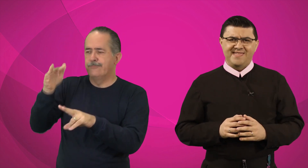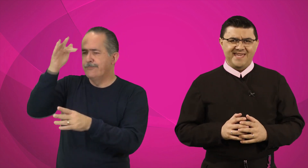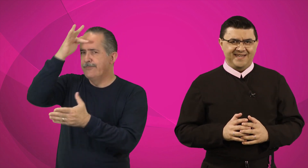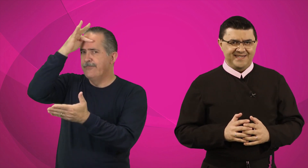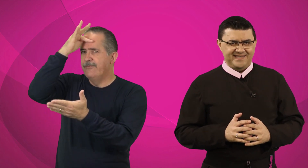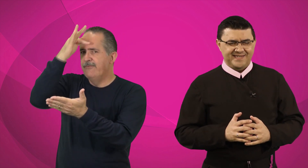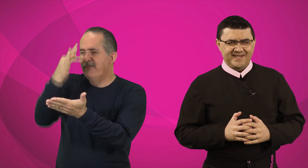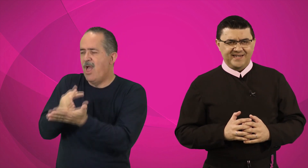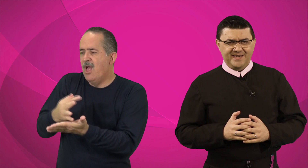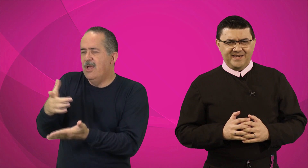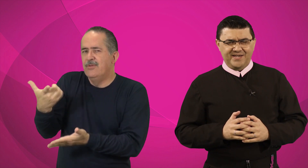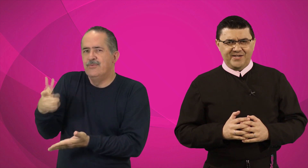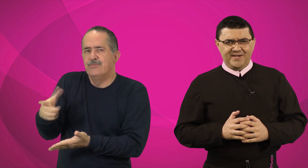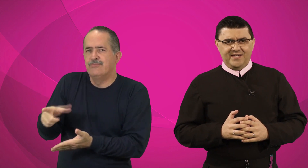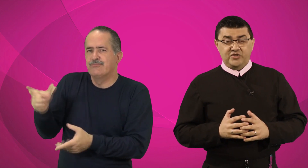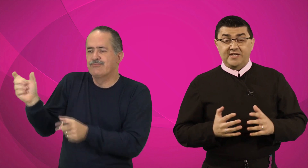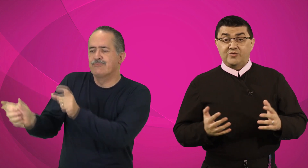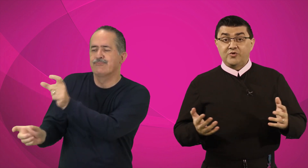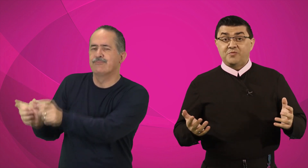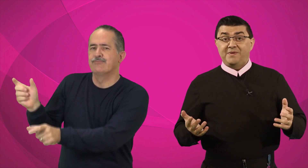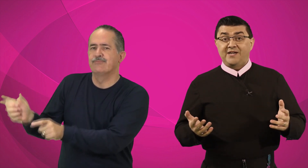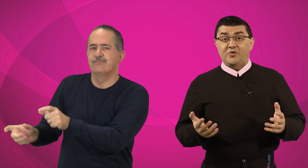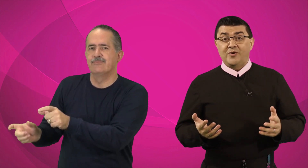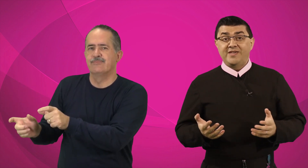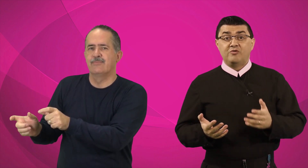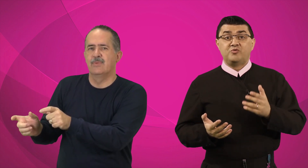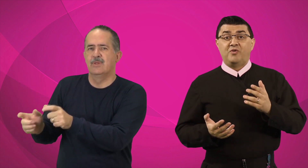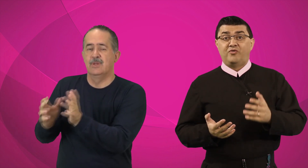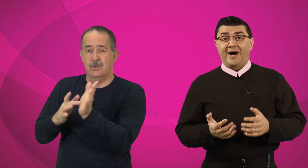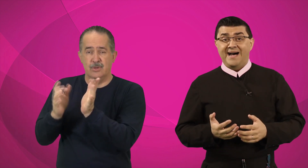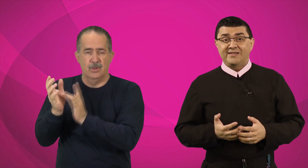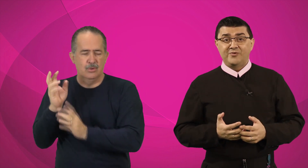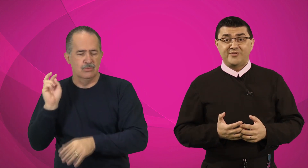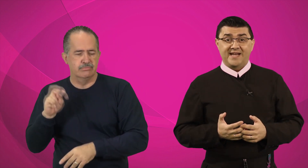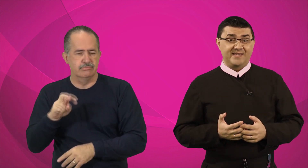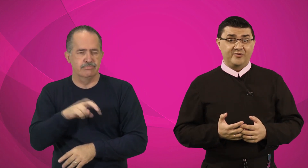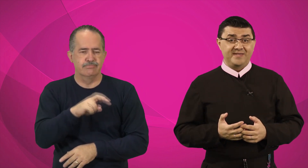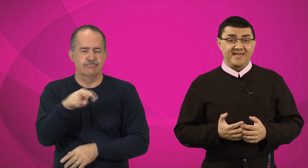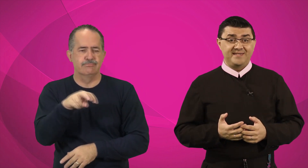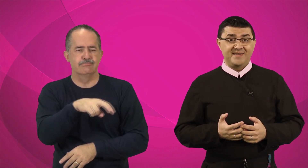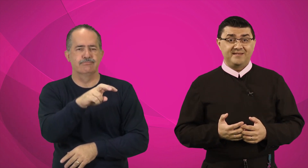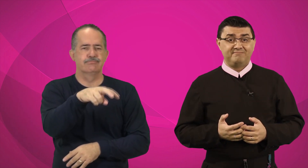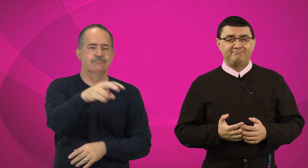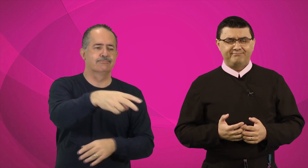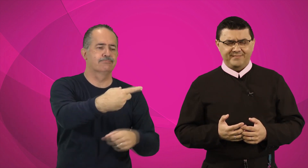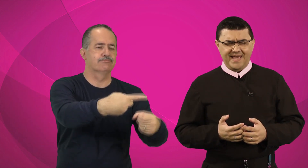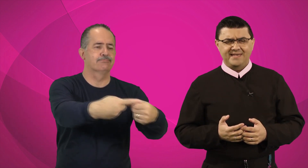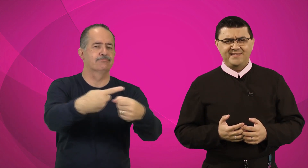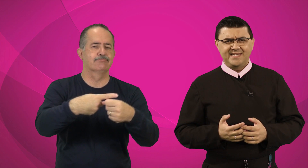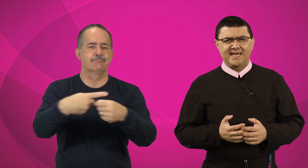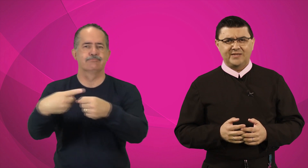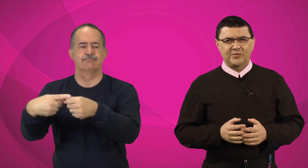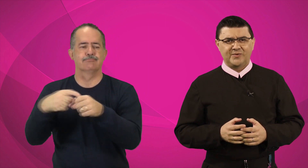deles. Jesus percorria os povoados da redondeza, ensinando.